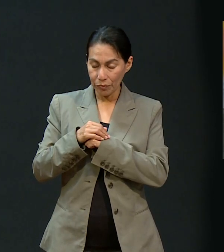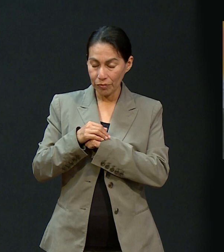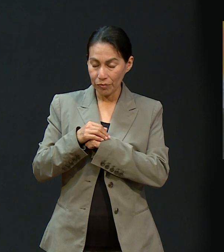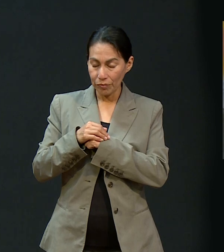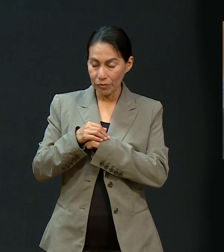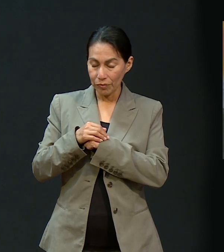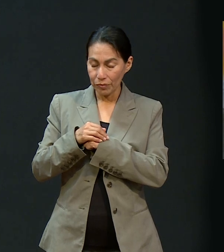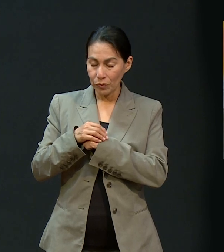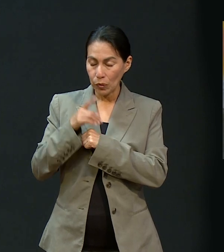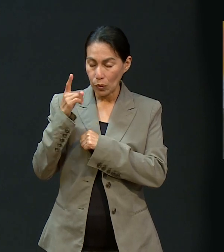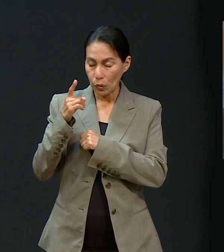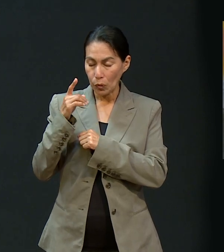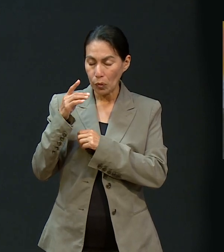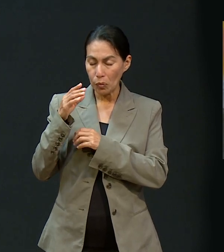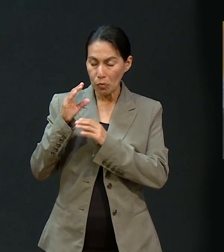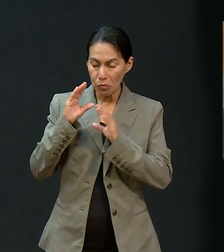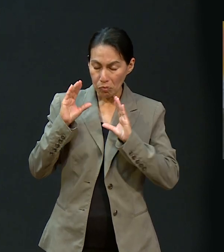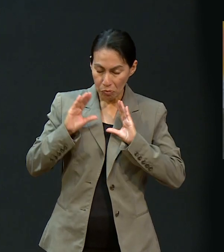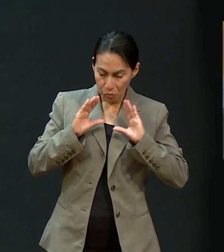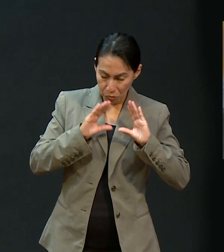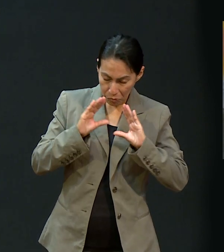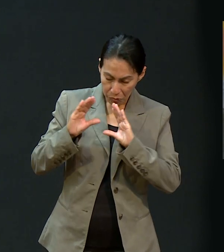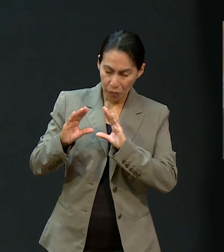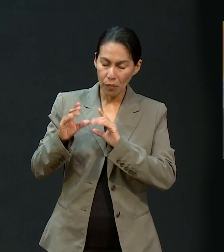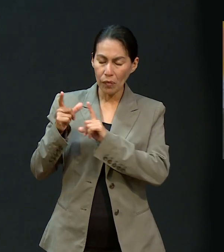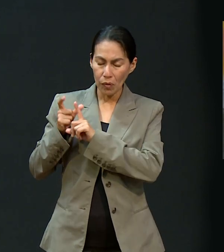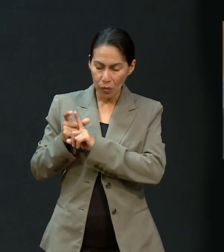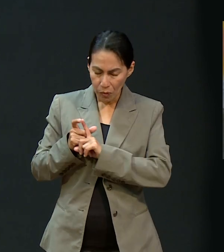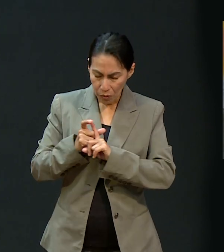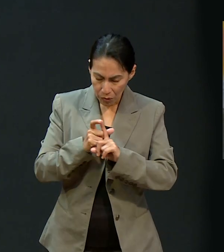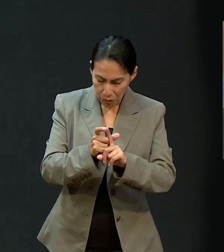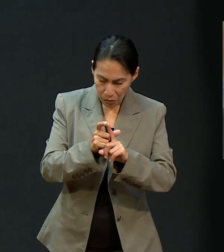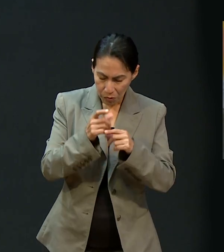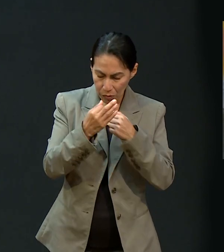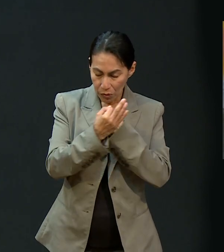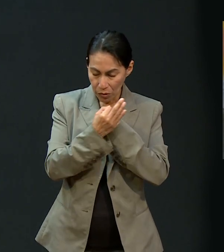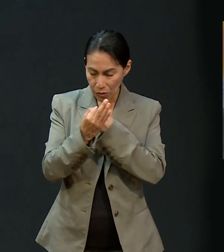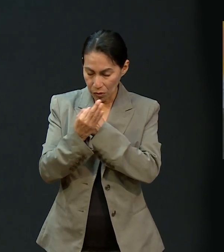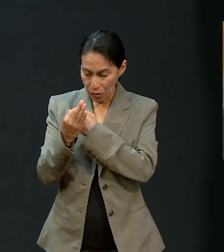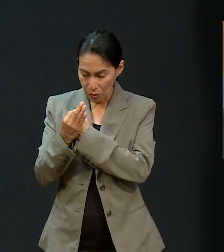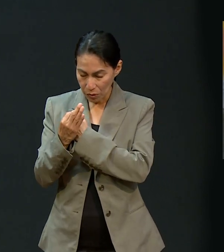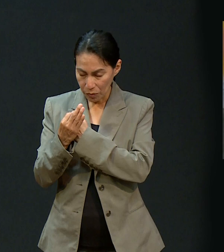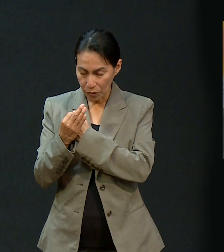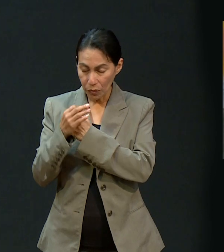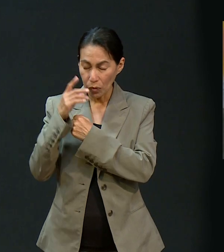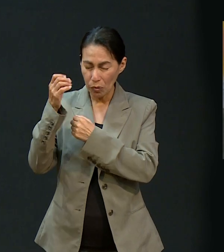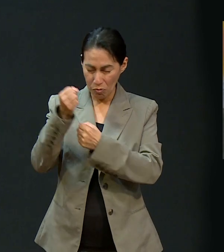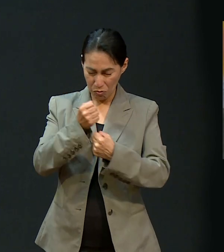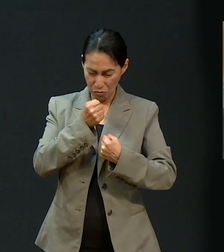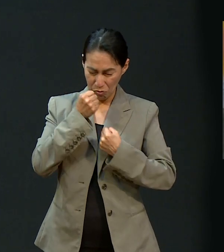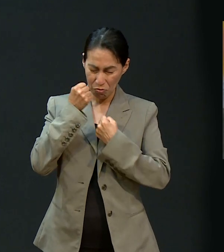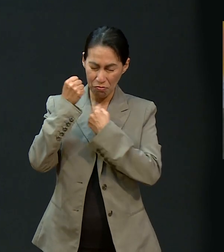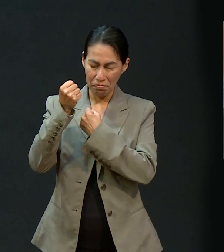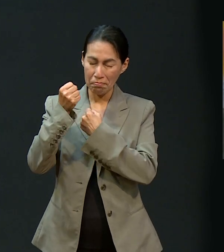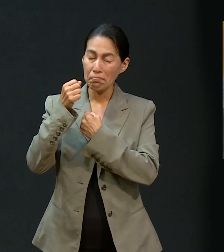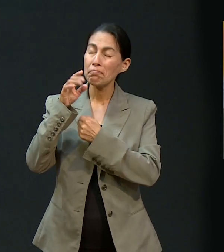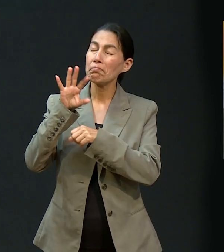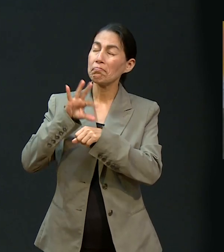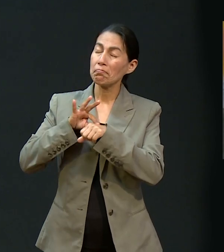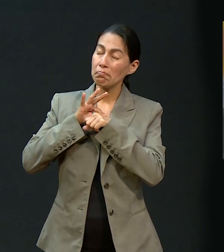dirigido, has estado ahí con nosotros y tu gran poder se ha mostrado. Amén. Gracias por